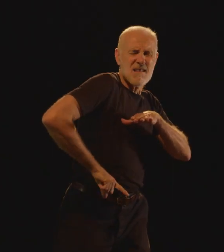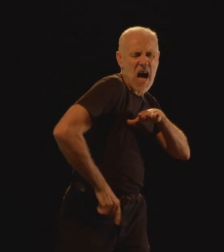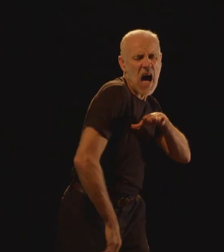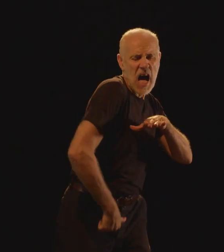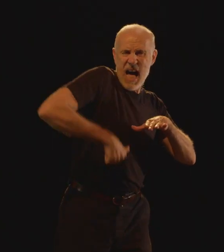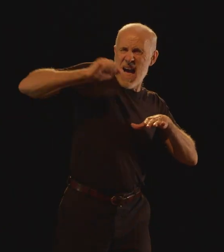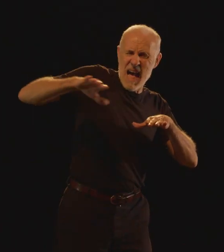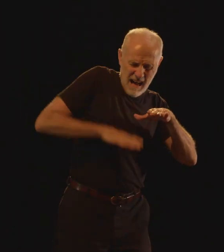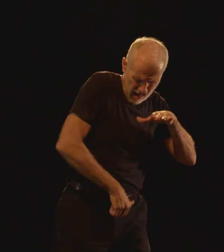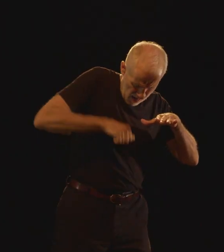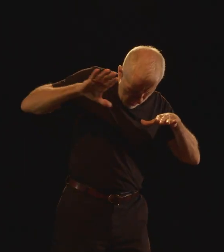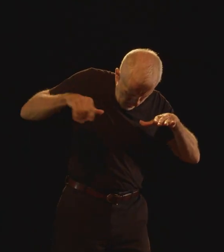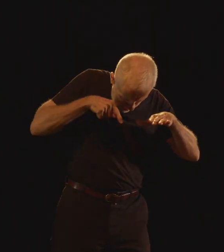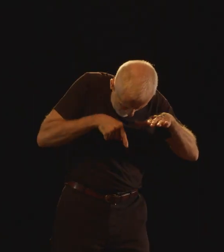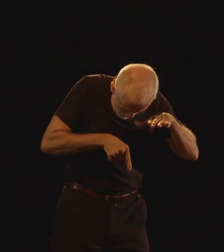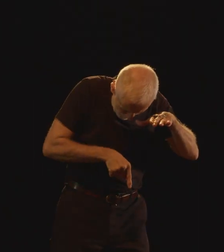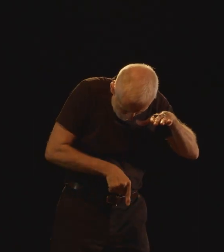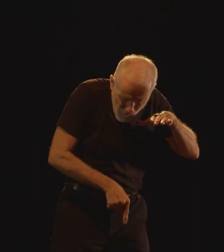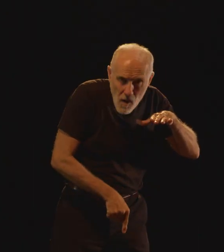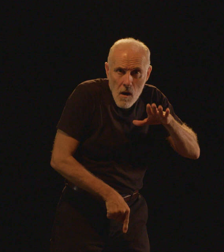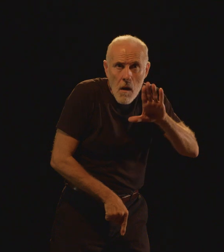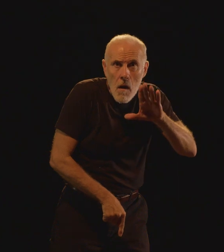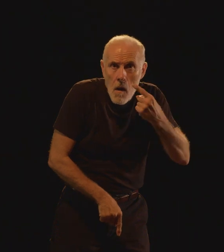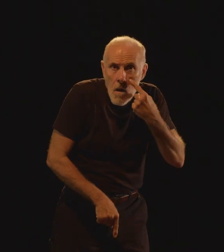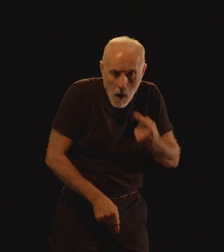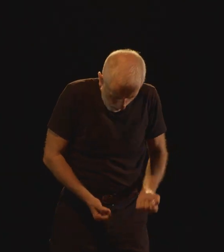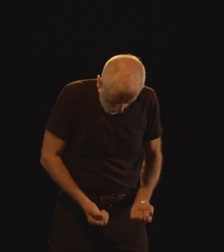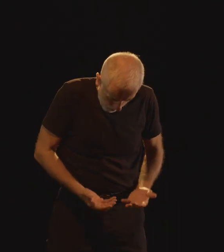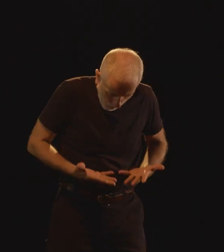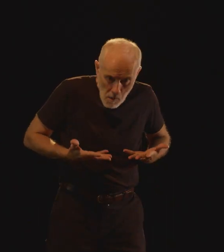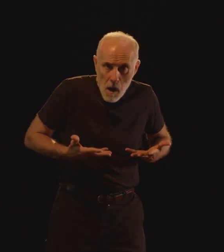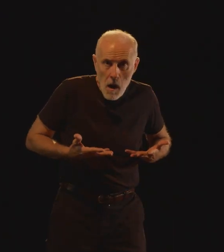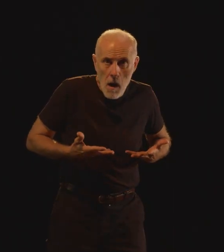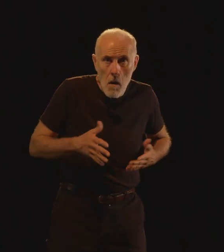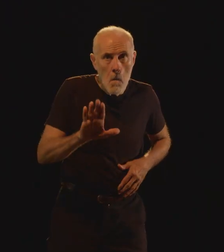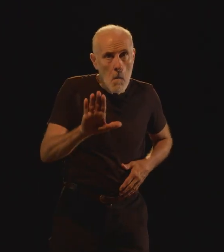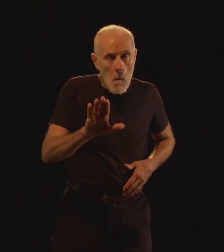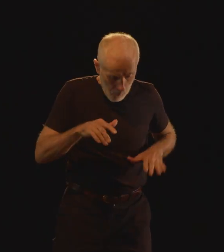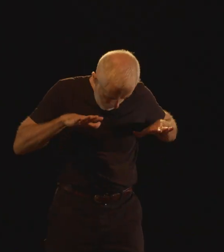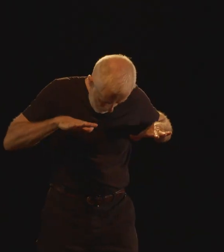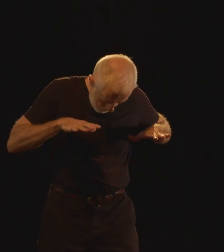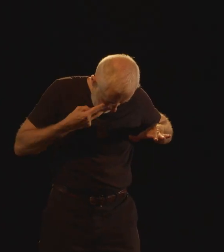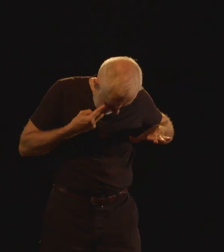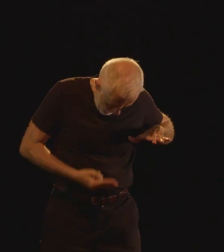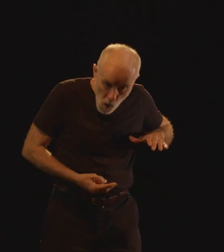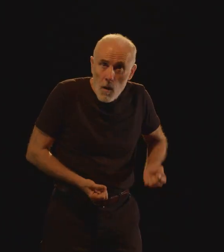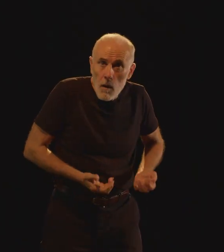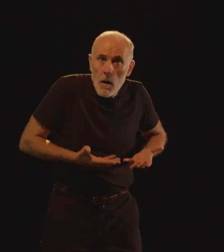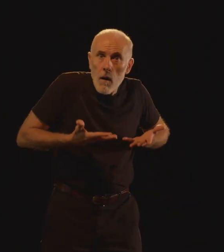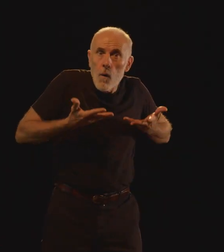on arrive au fond On voit de la lumière On voit de la lumière